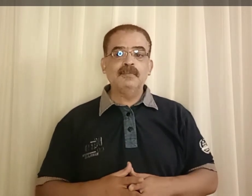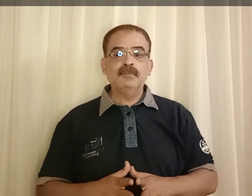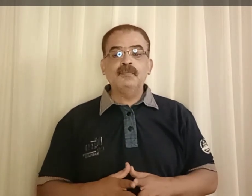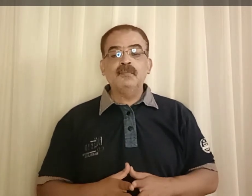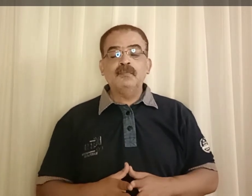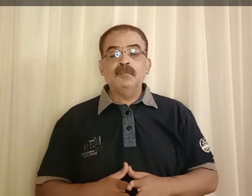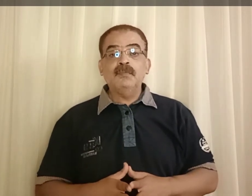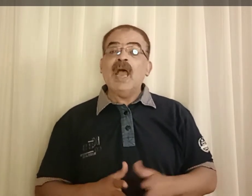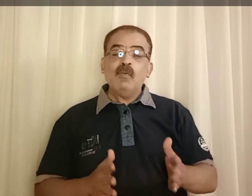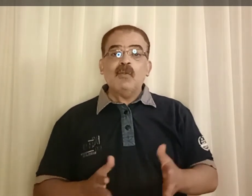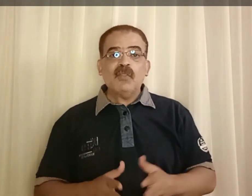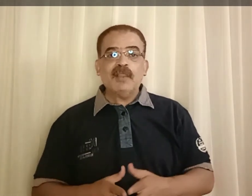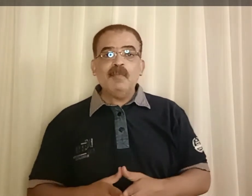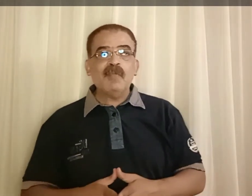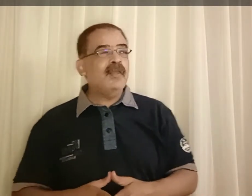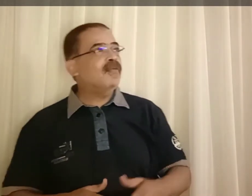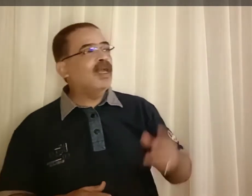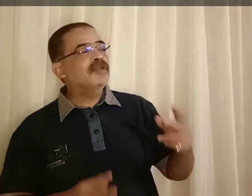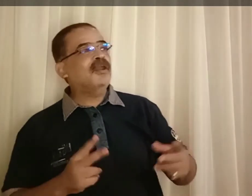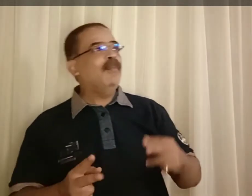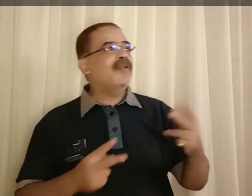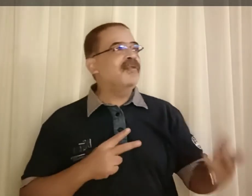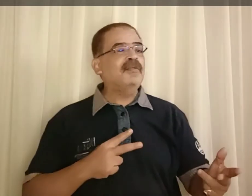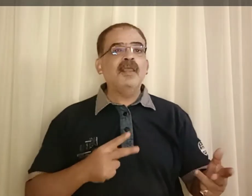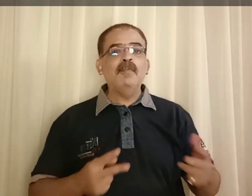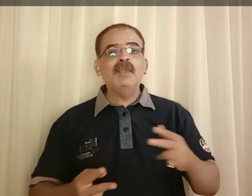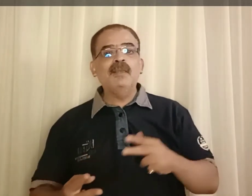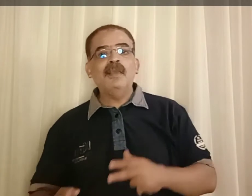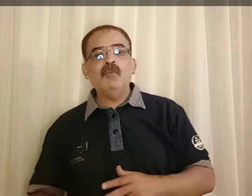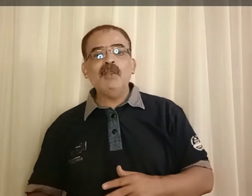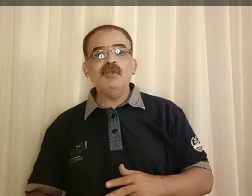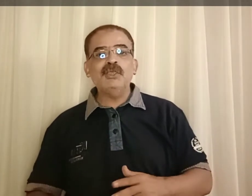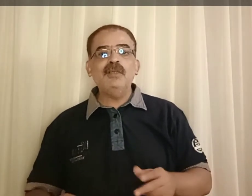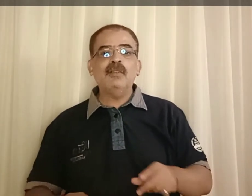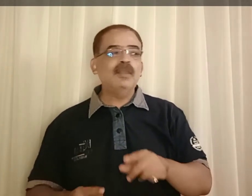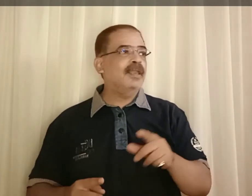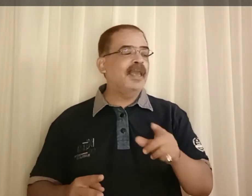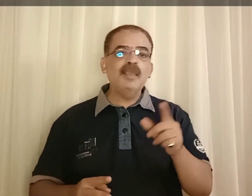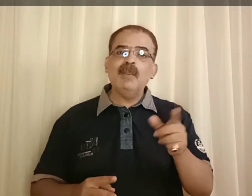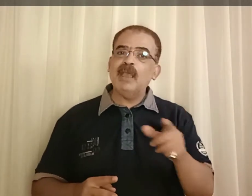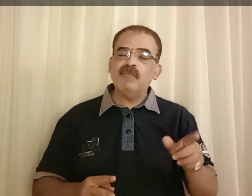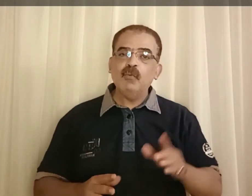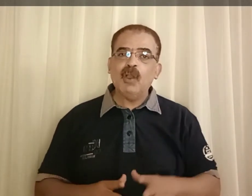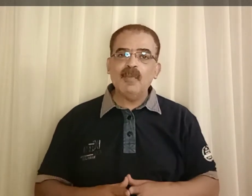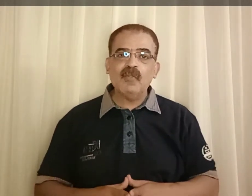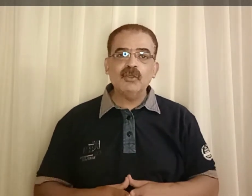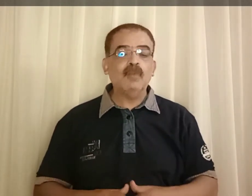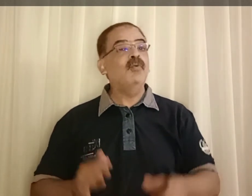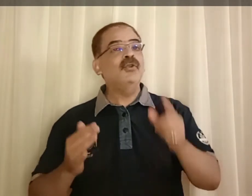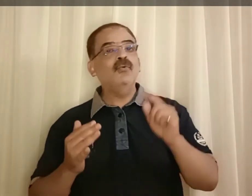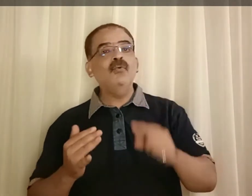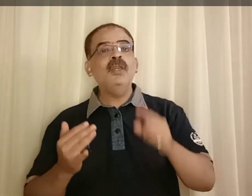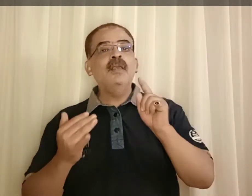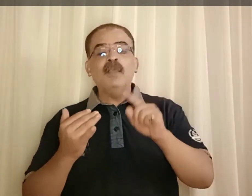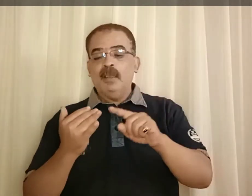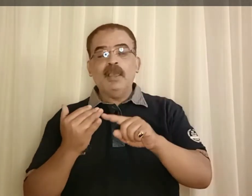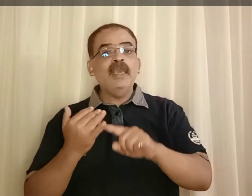أو لو استخدمنا since هنطرح بقى ستة من واحد وعشرين هتطلع تقريبا 2015 ممكن نقول he